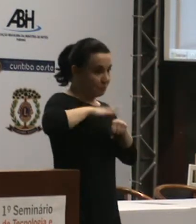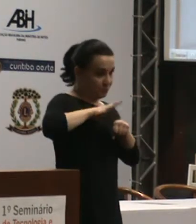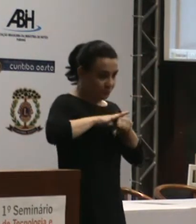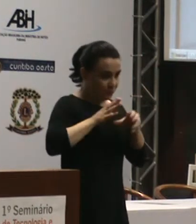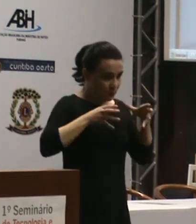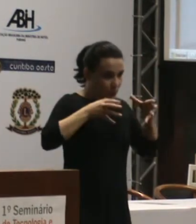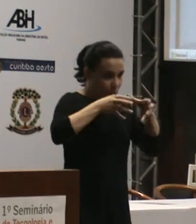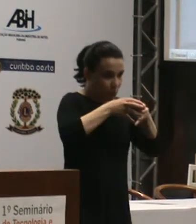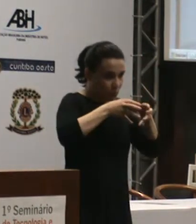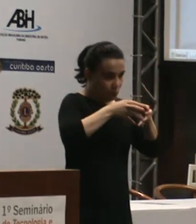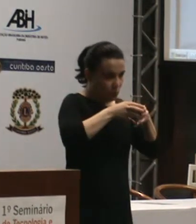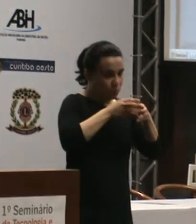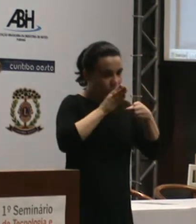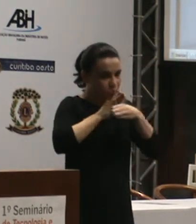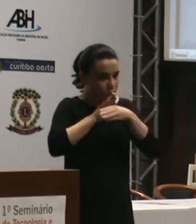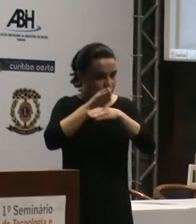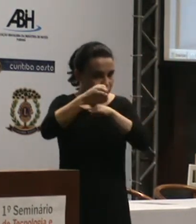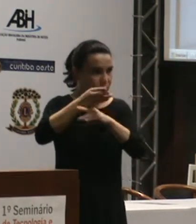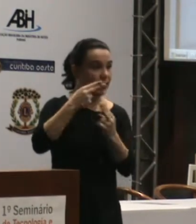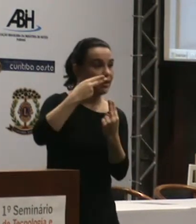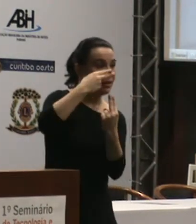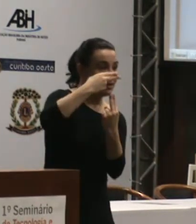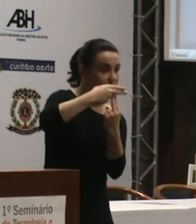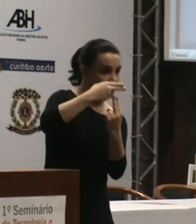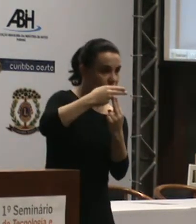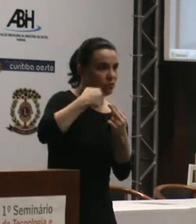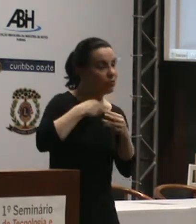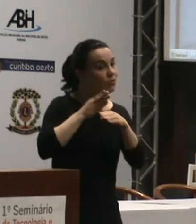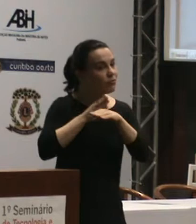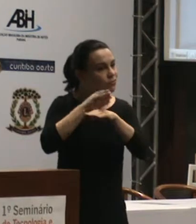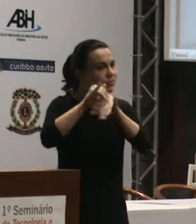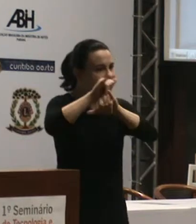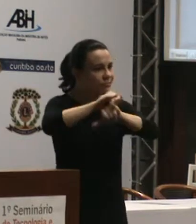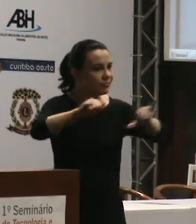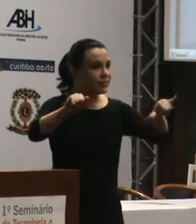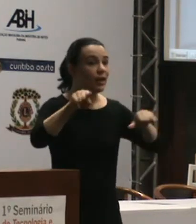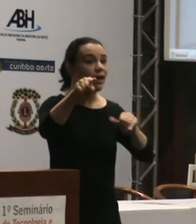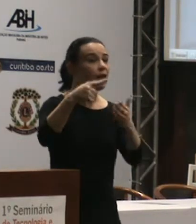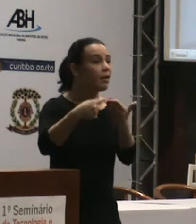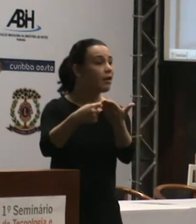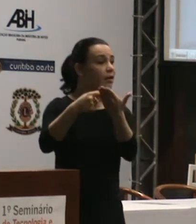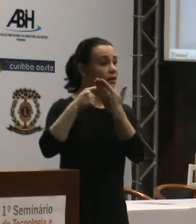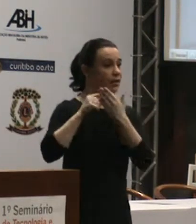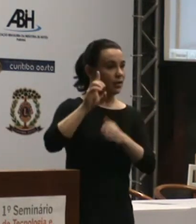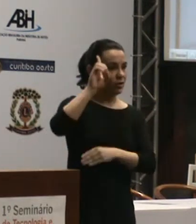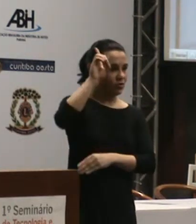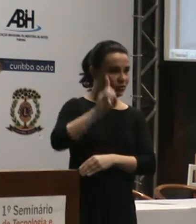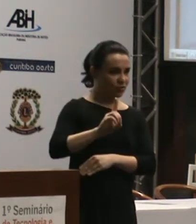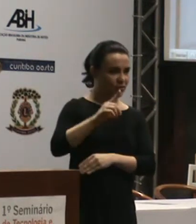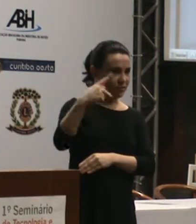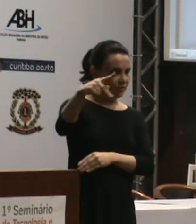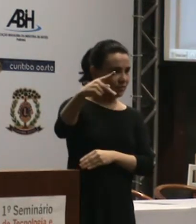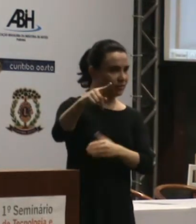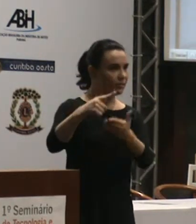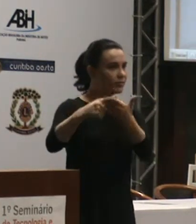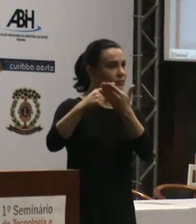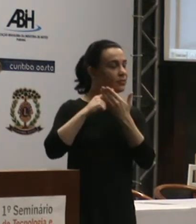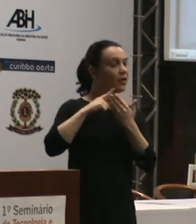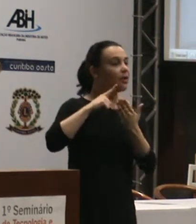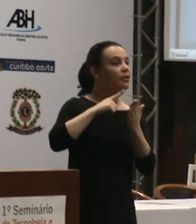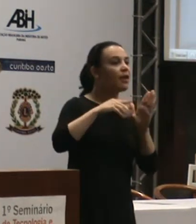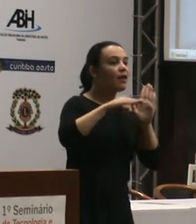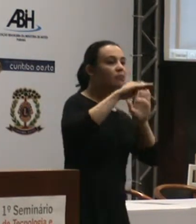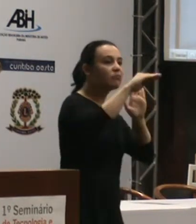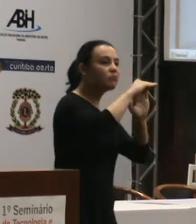na Universidade Tecnológica, nos foi apresentado pela direção da escola um programa